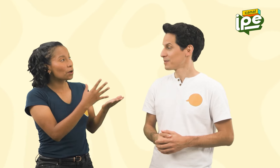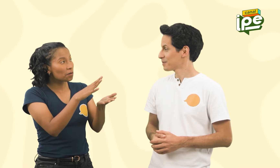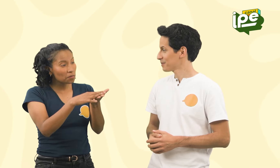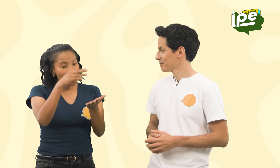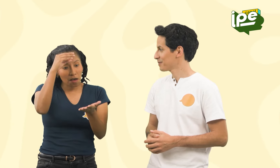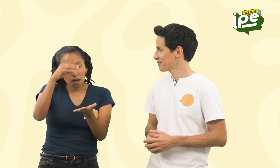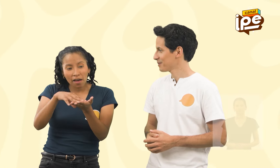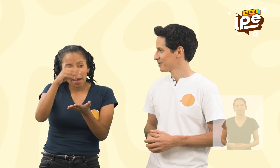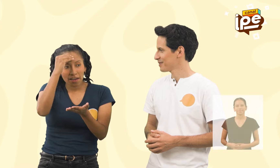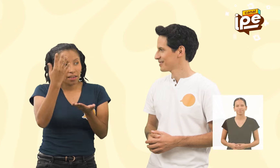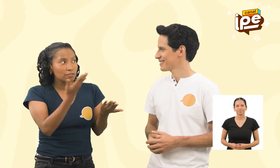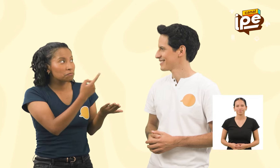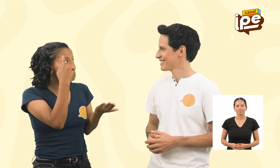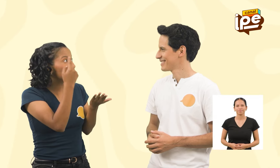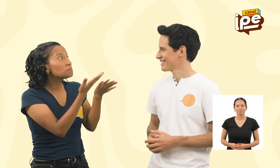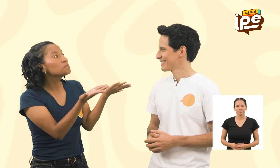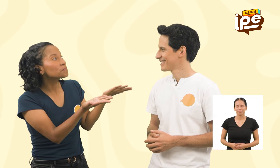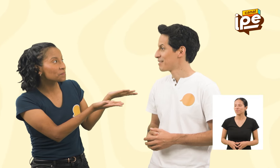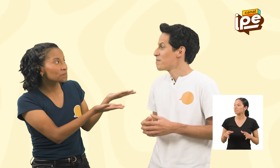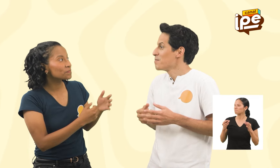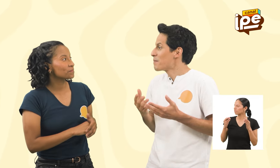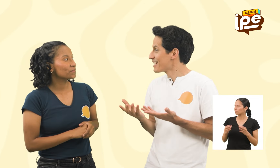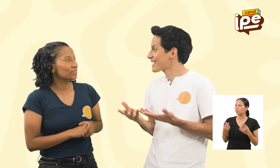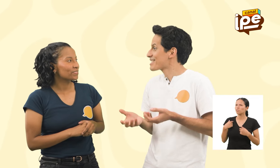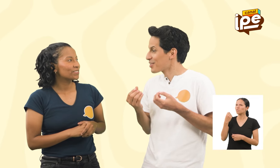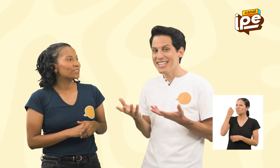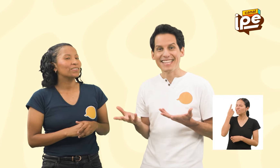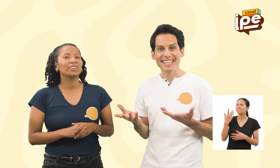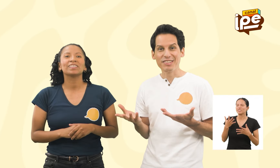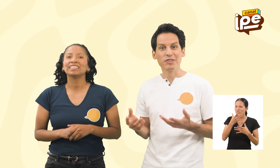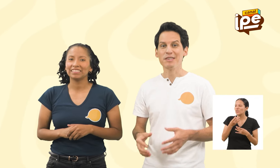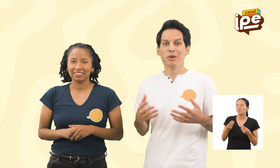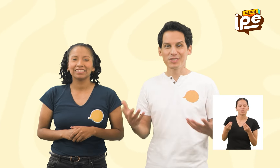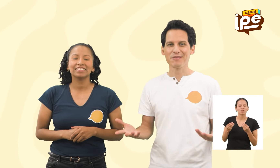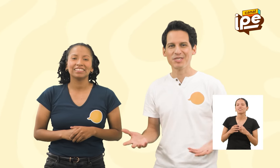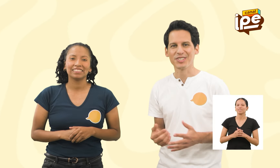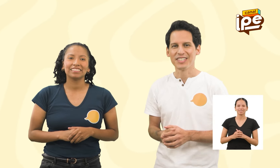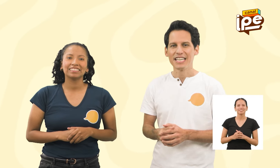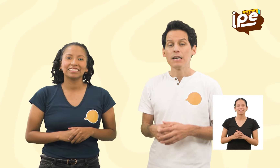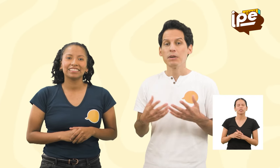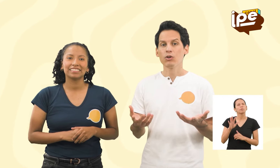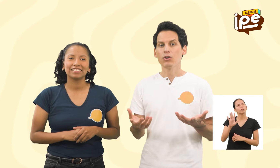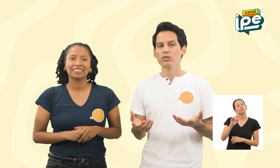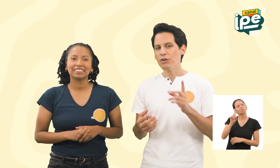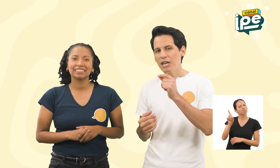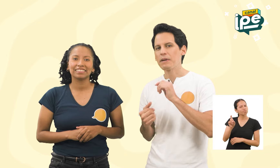¿Qué te parece lo que estás aprendiendo? Me parece que estoy entendiendo y me gusta mucho. Pero tengo una